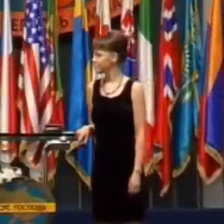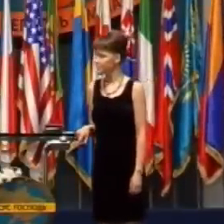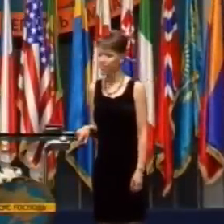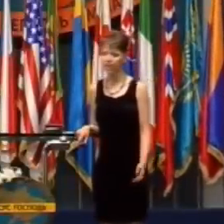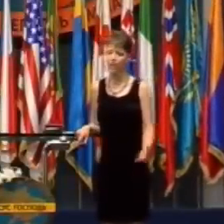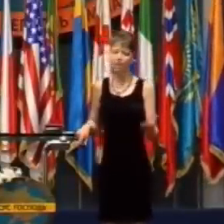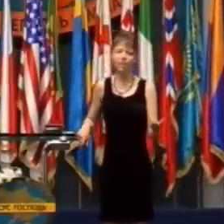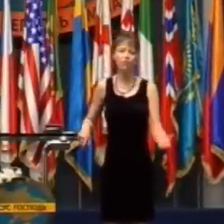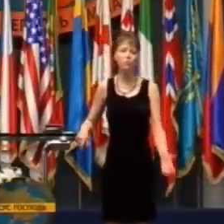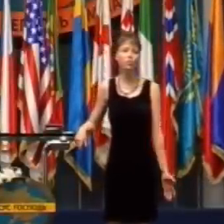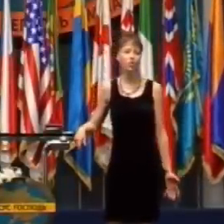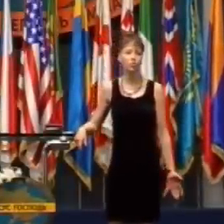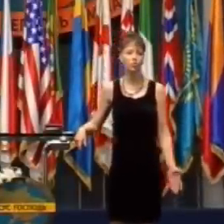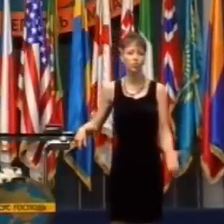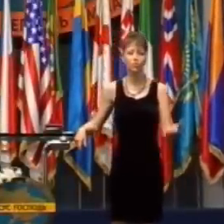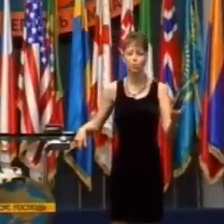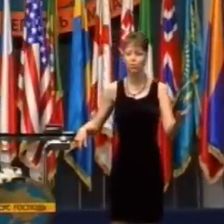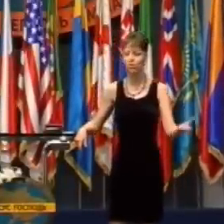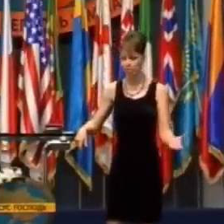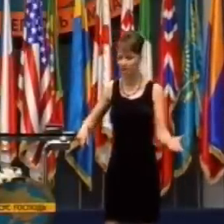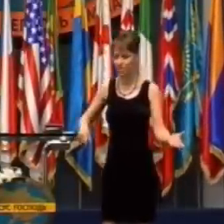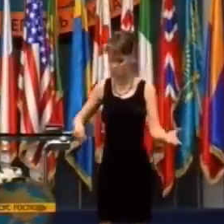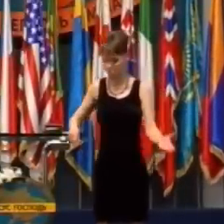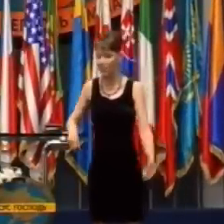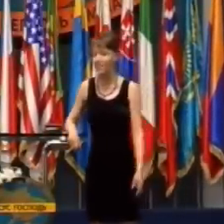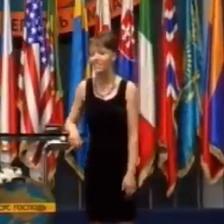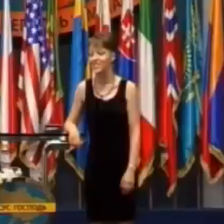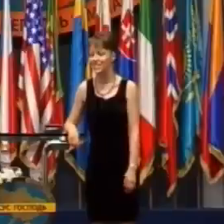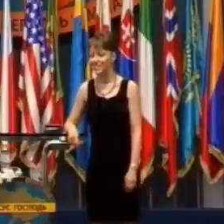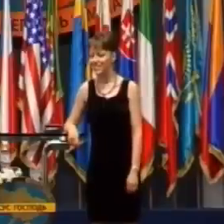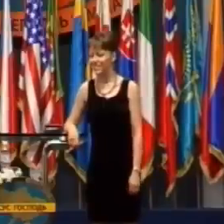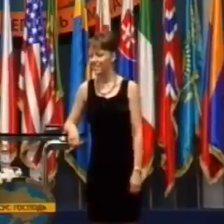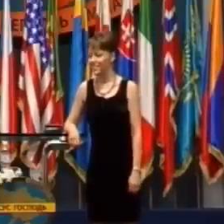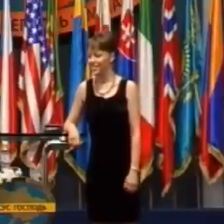V budúcnosti sa ľudia budú pozerať späť